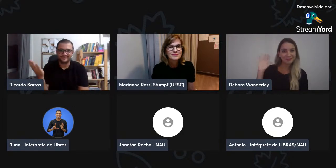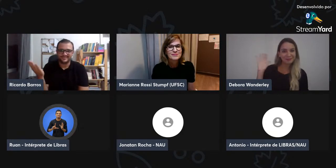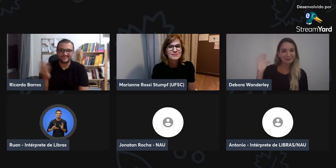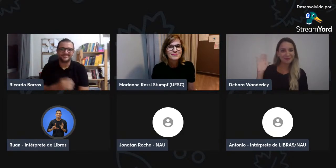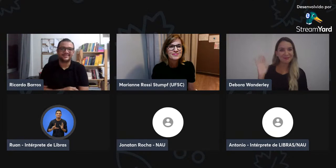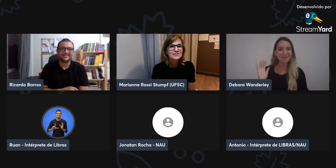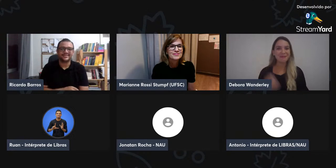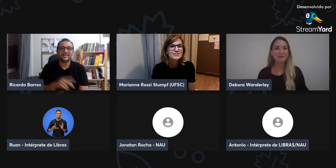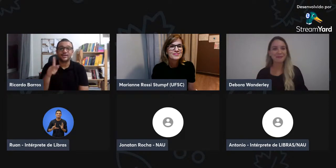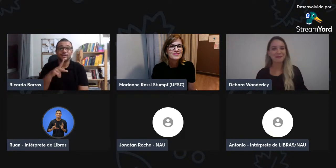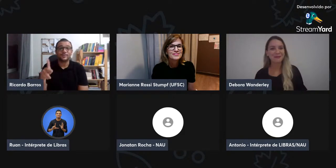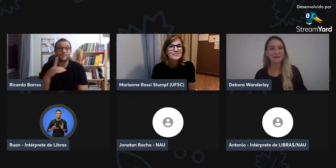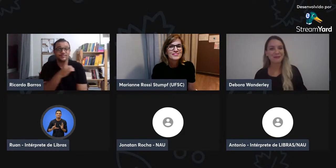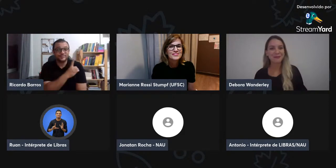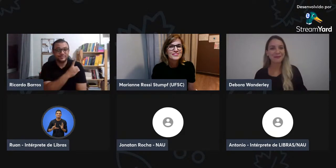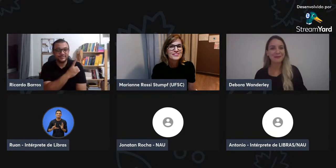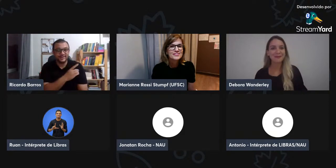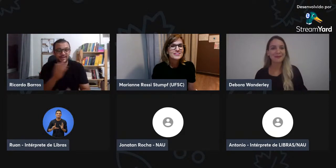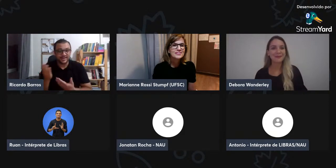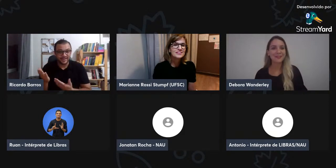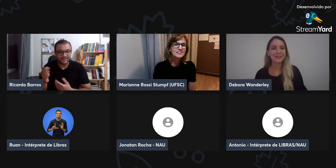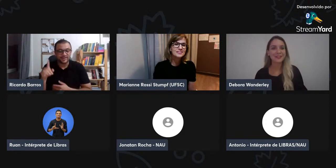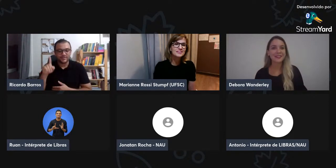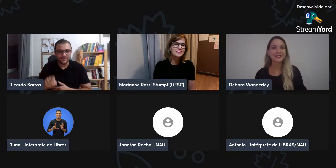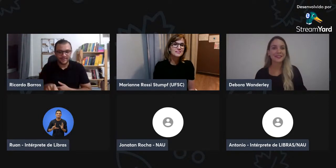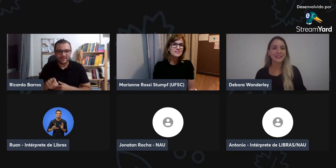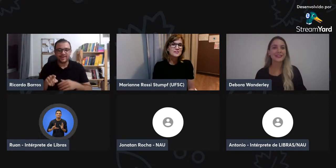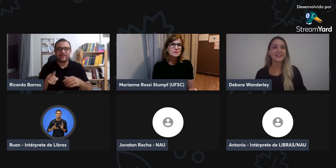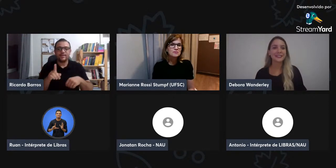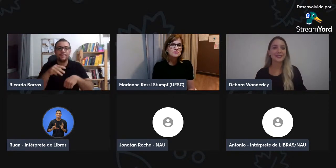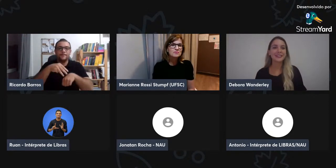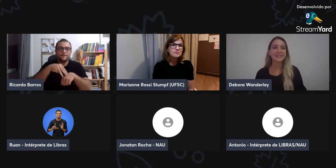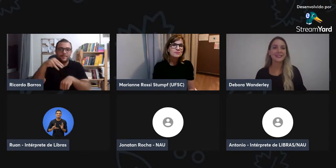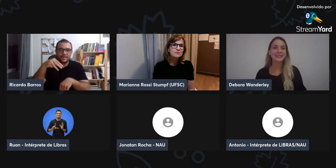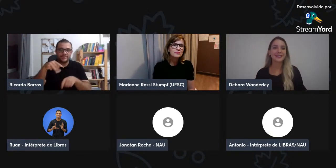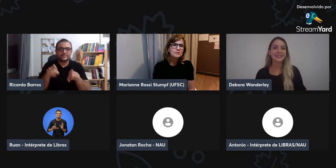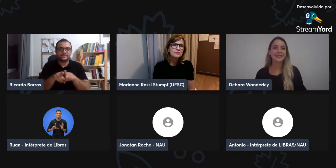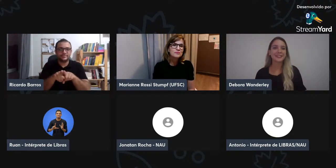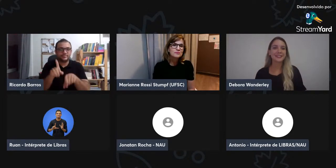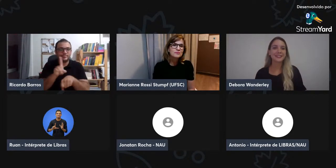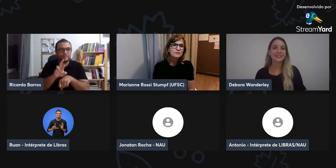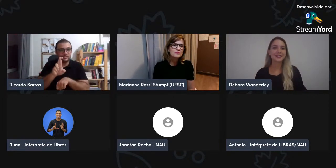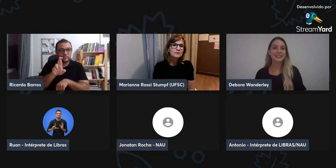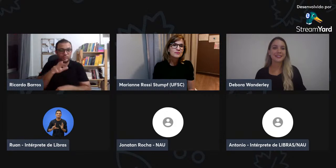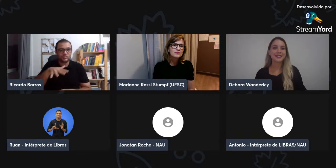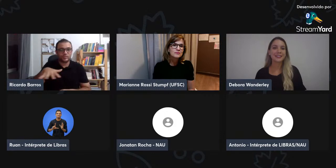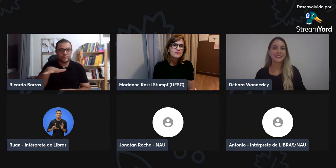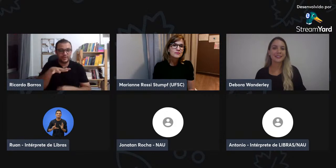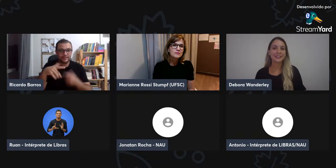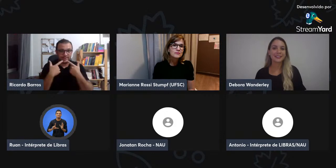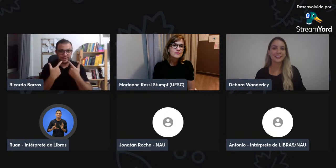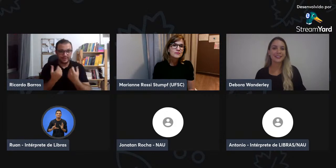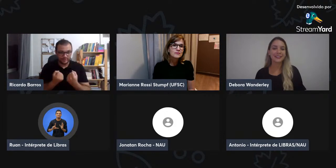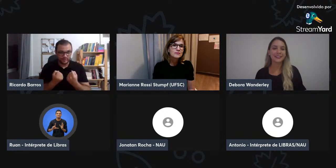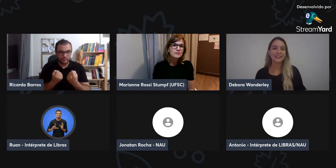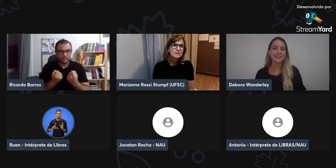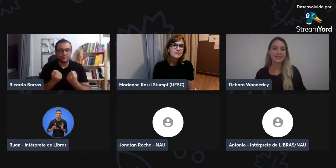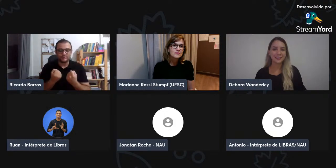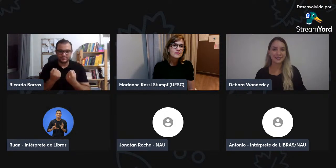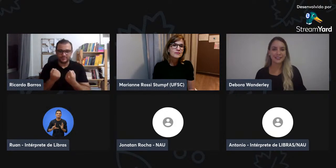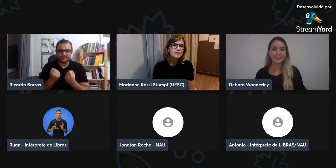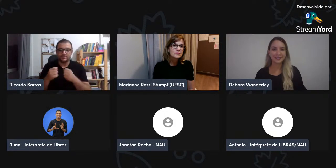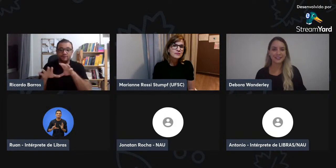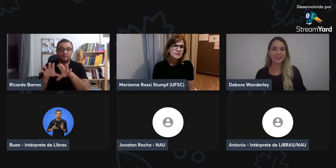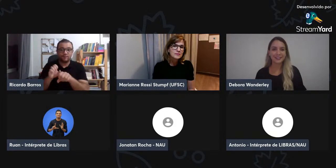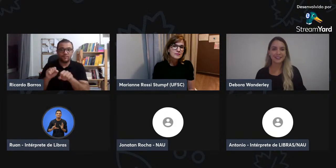Débora Vanderlei, ela é doutora